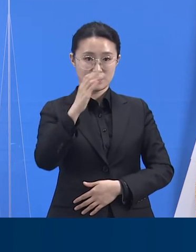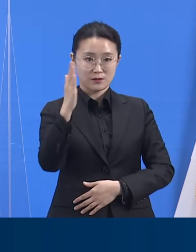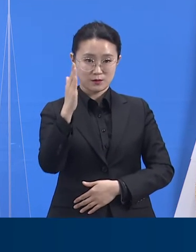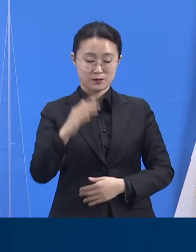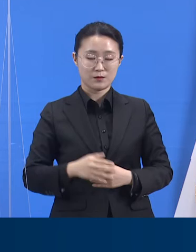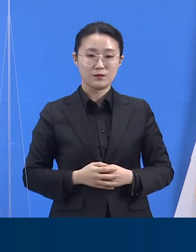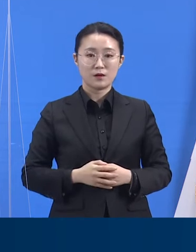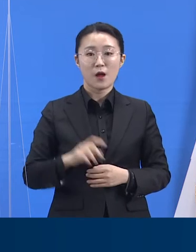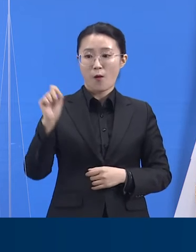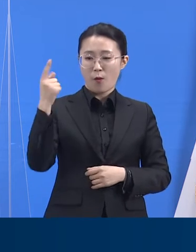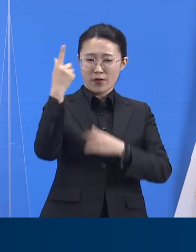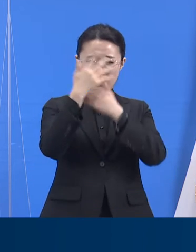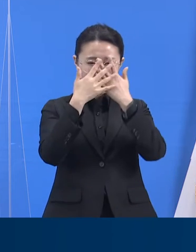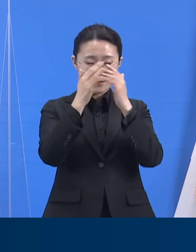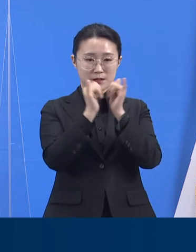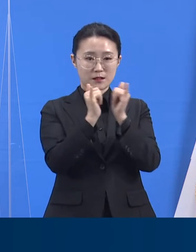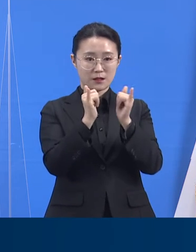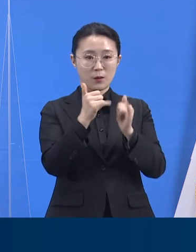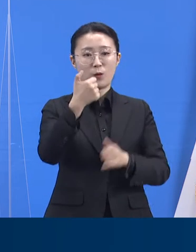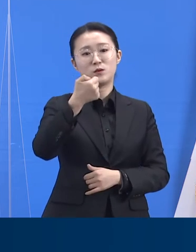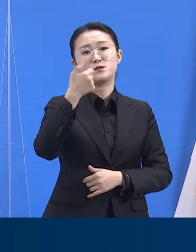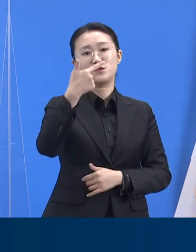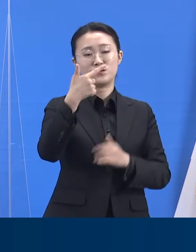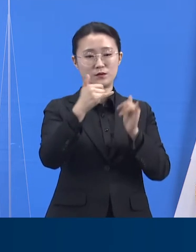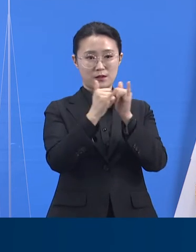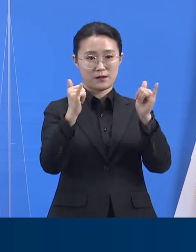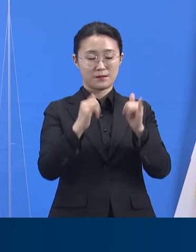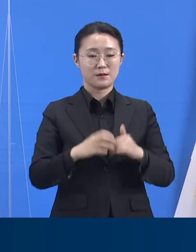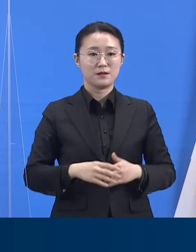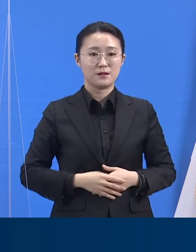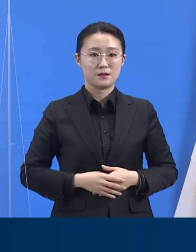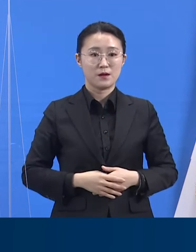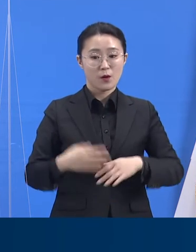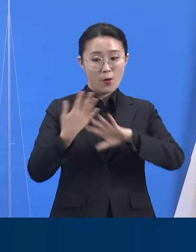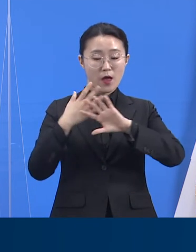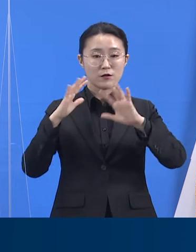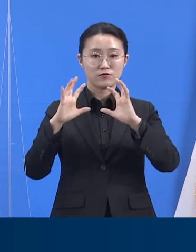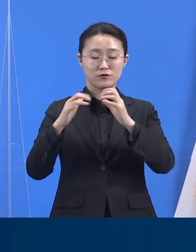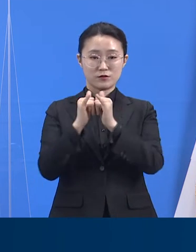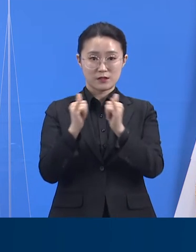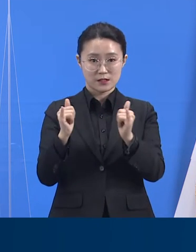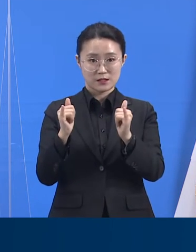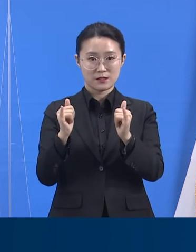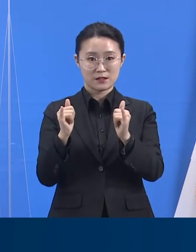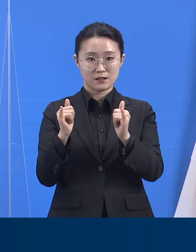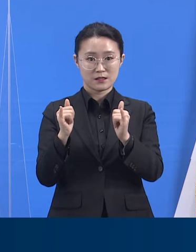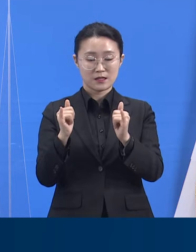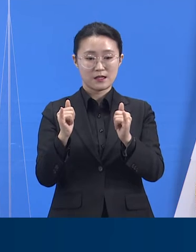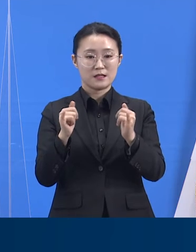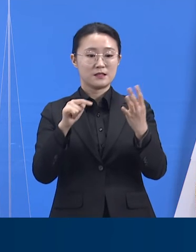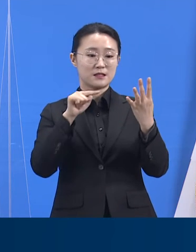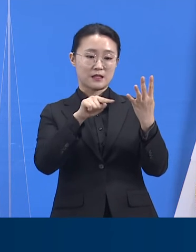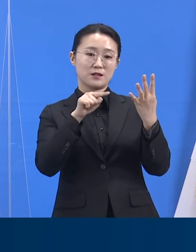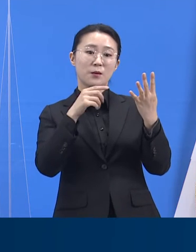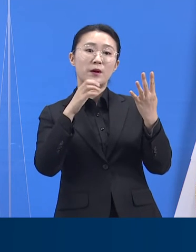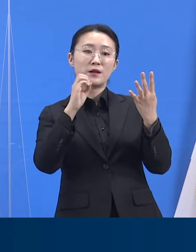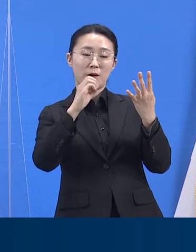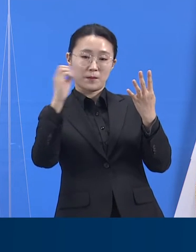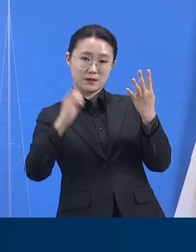.0%인 56명이었습니다. 외국인 확진자는 4.0%인 9명입니다.